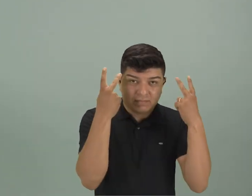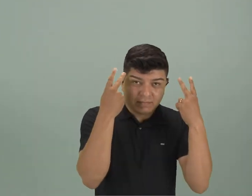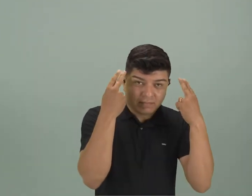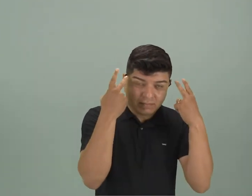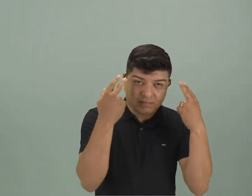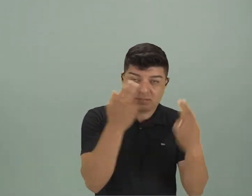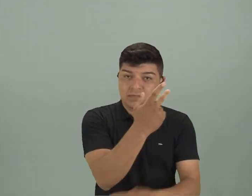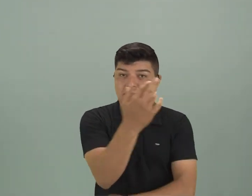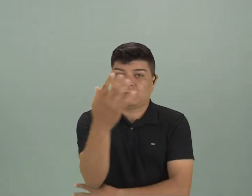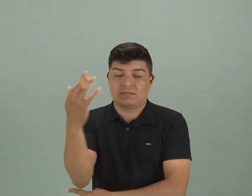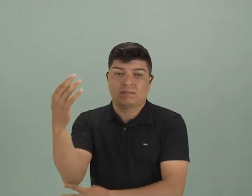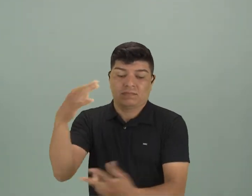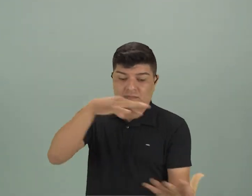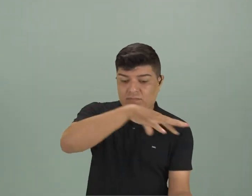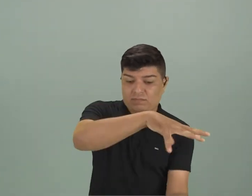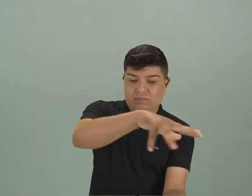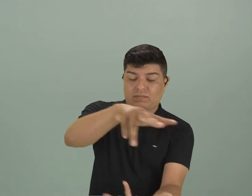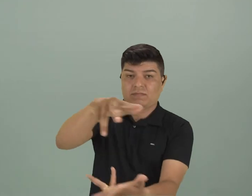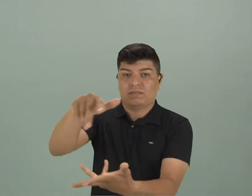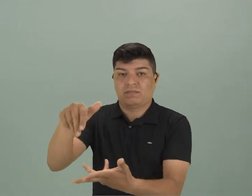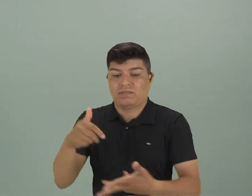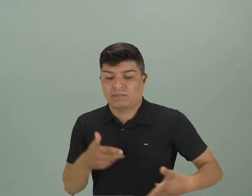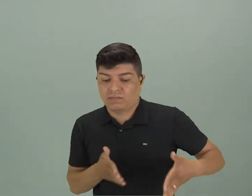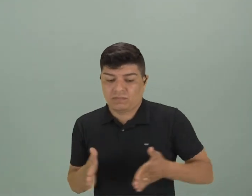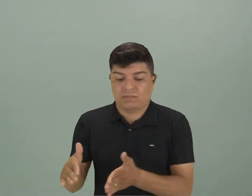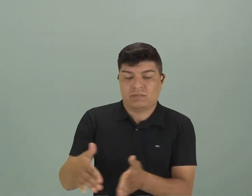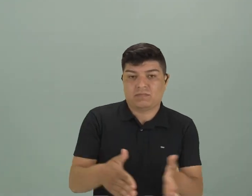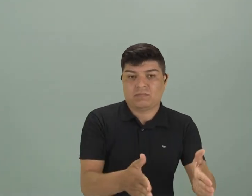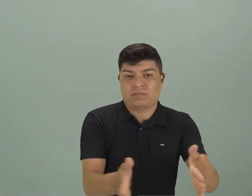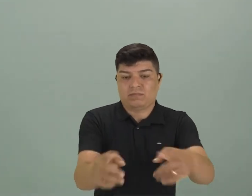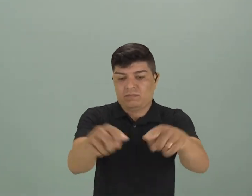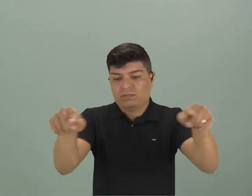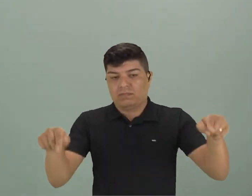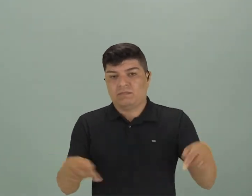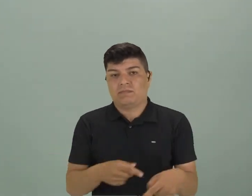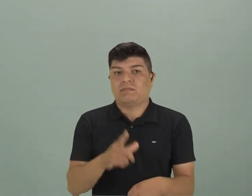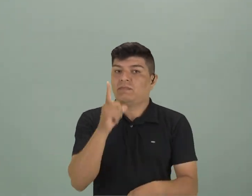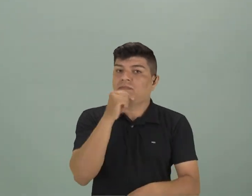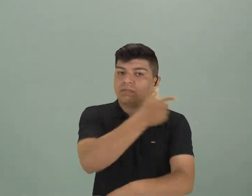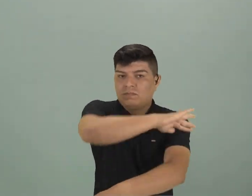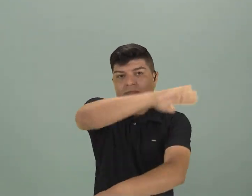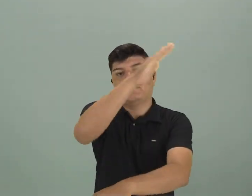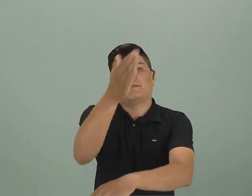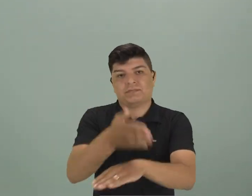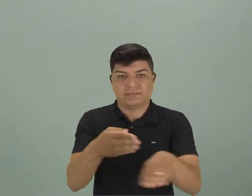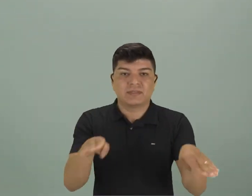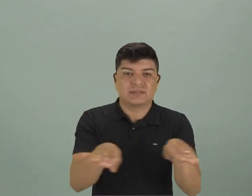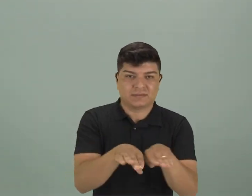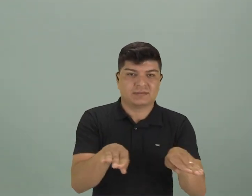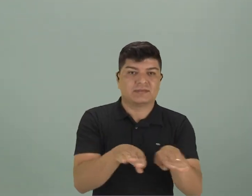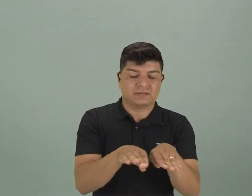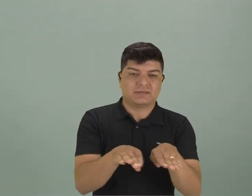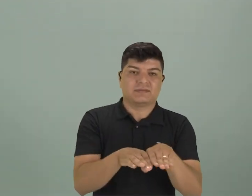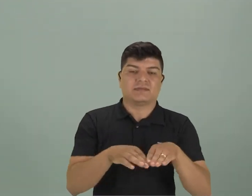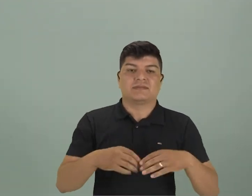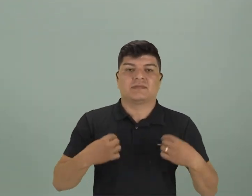ejemplo, la tierra, los ríos, los lagos y las montañas. También tenemos